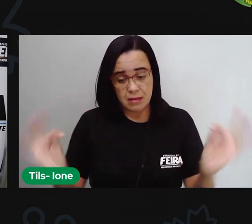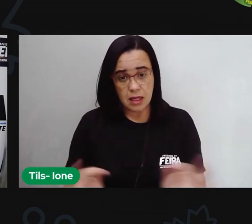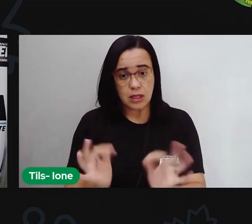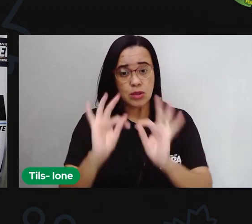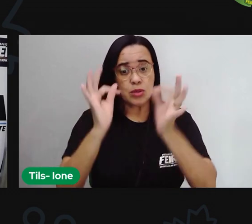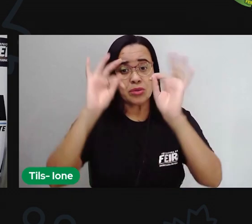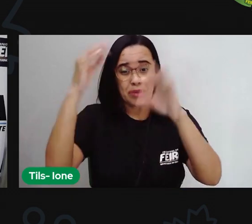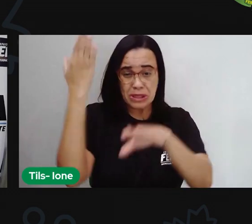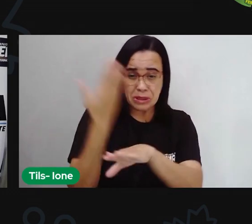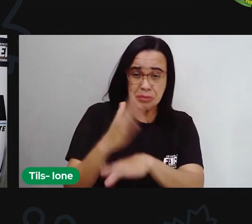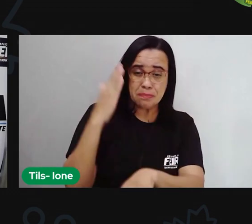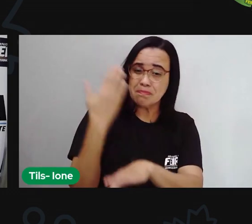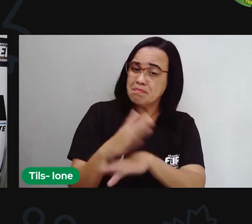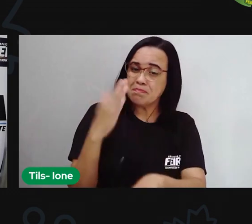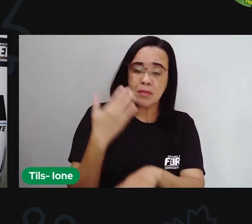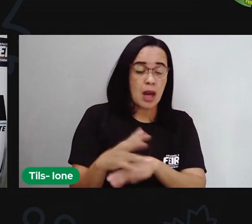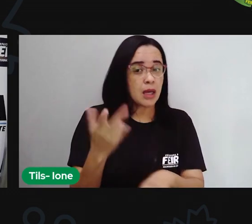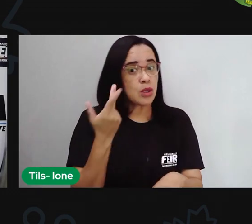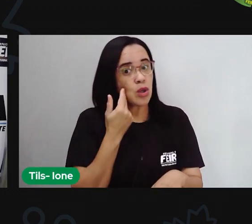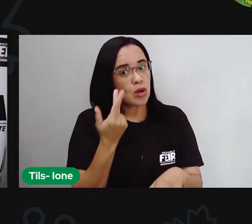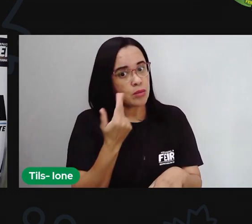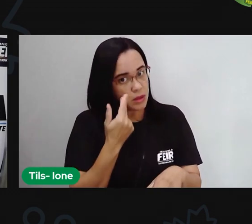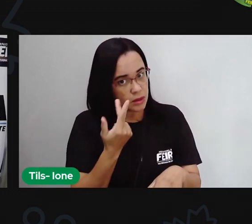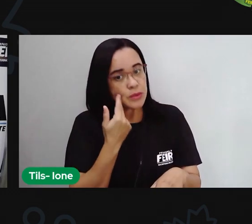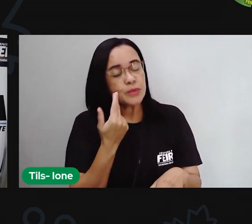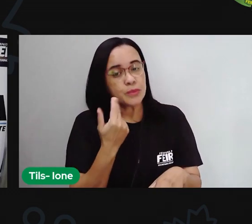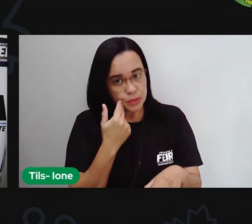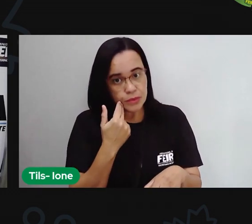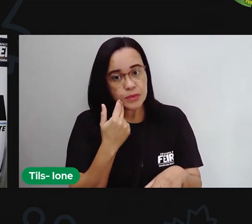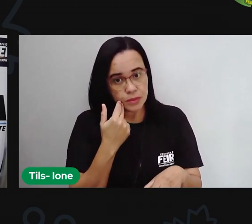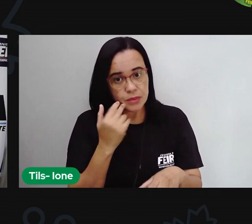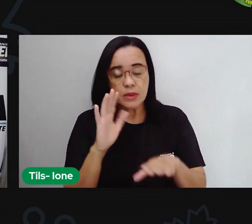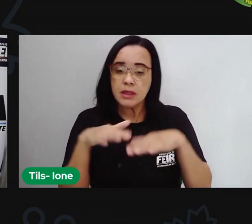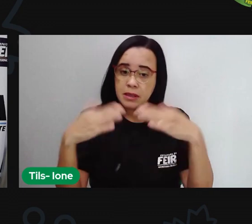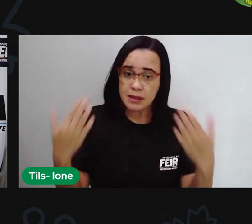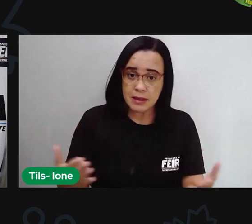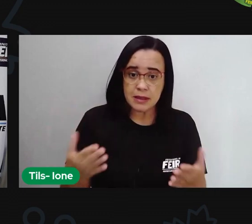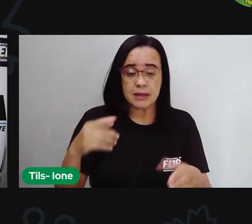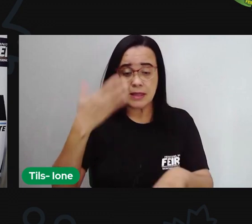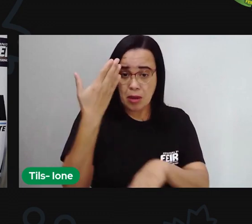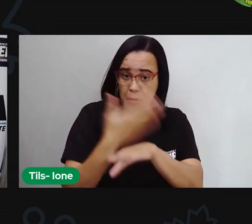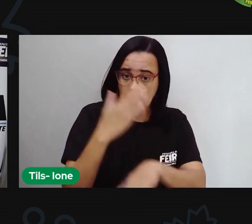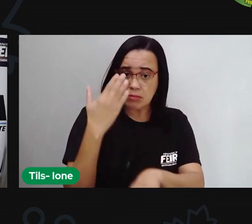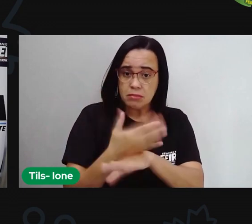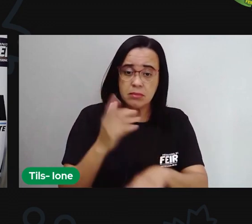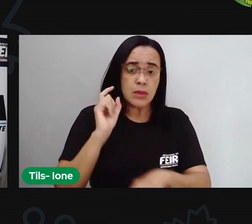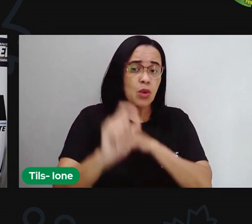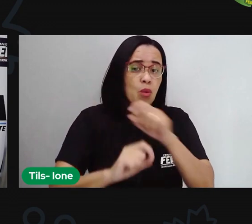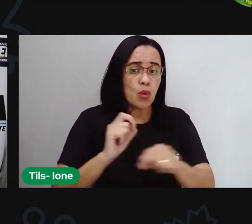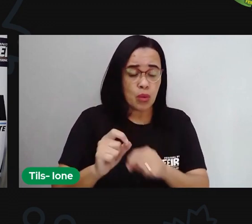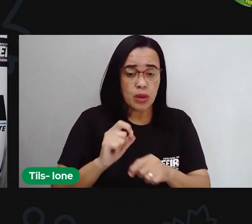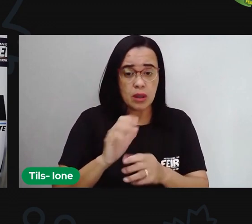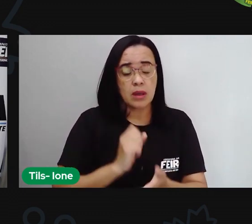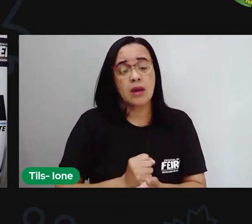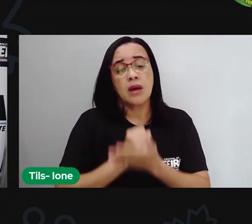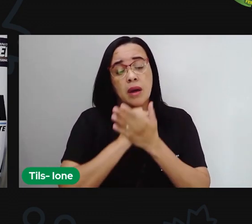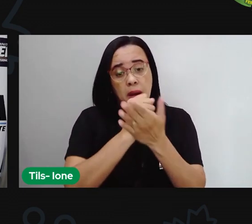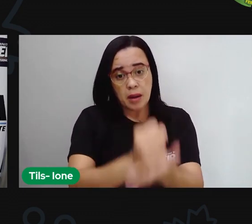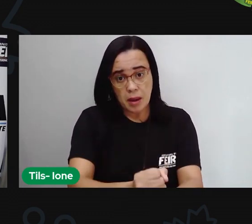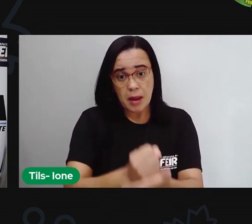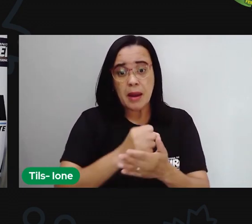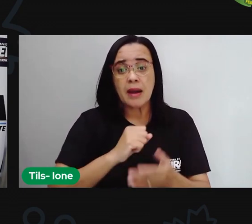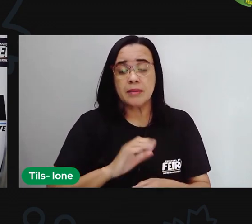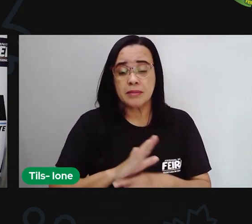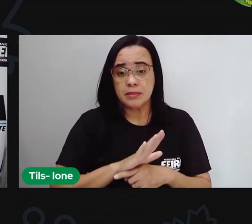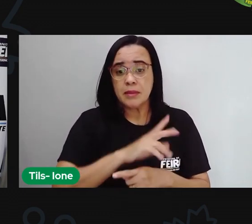uma prática comum né tem sido aí a prática que deu possibilidade das pessoas continuarem com sua vida para